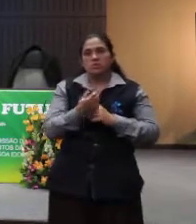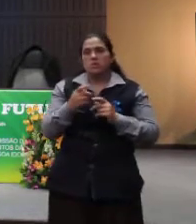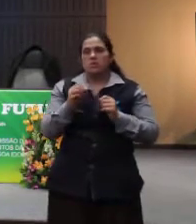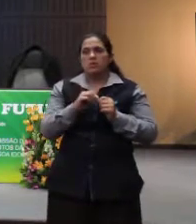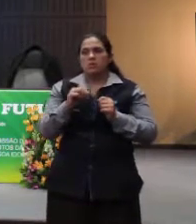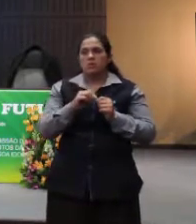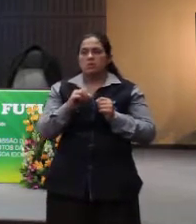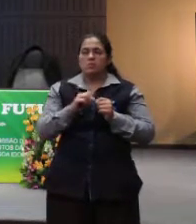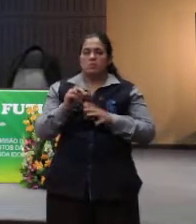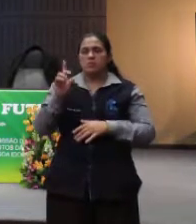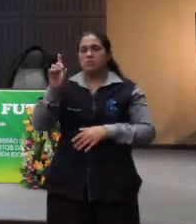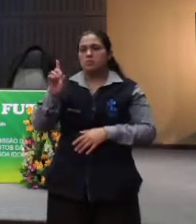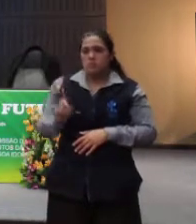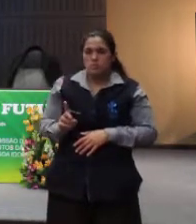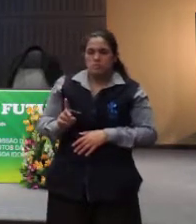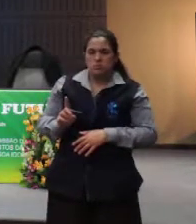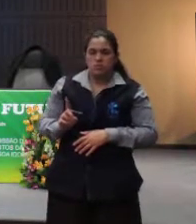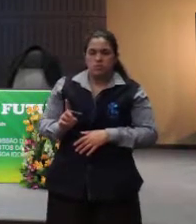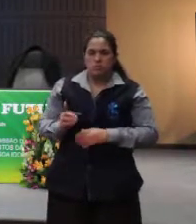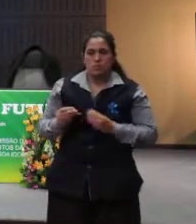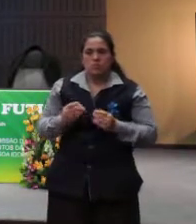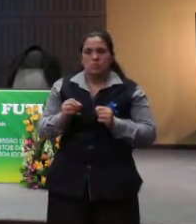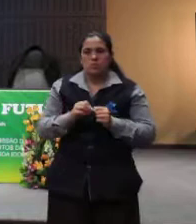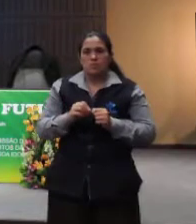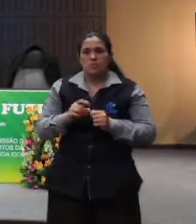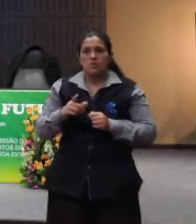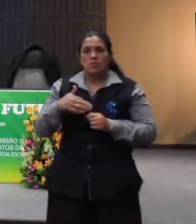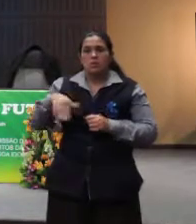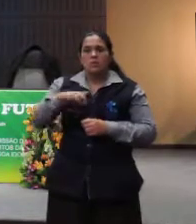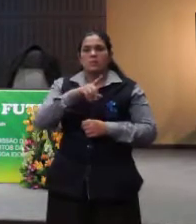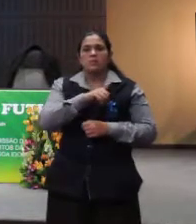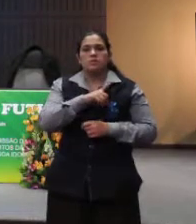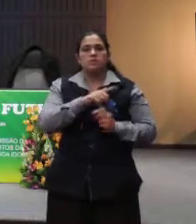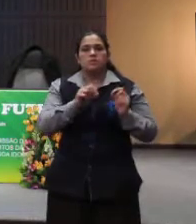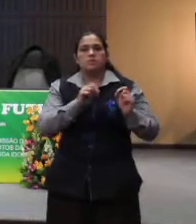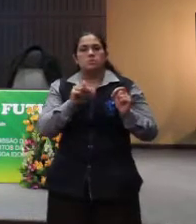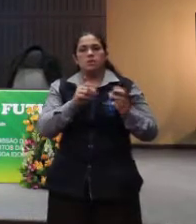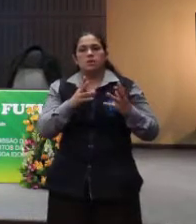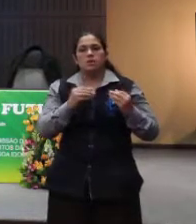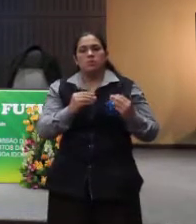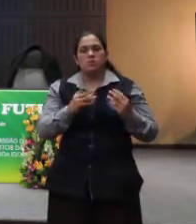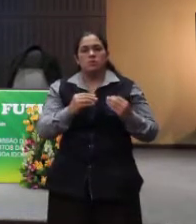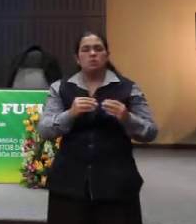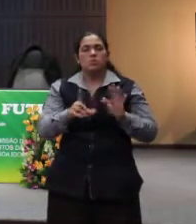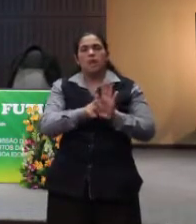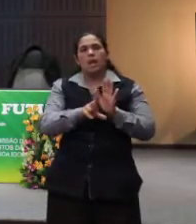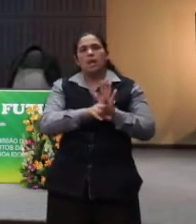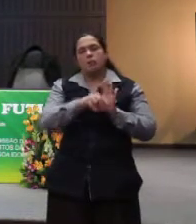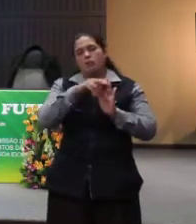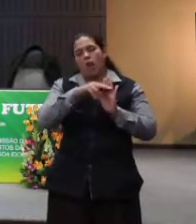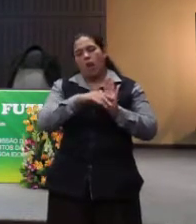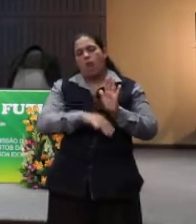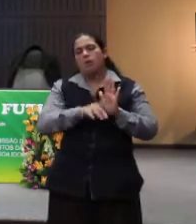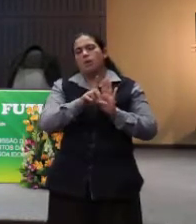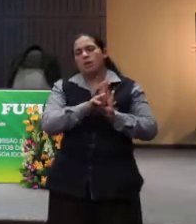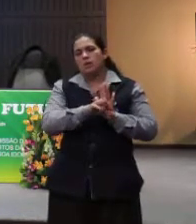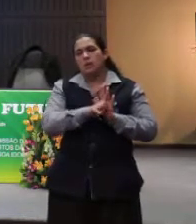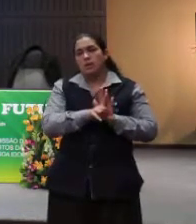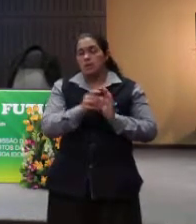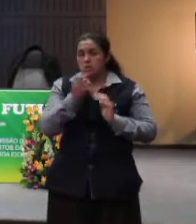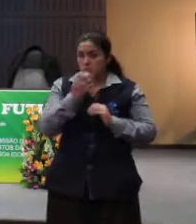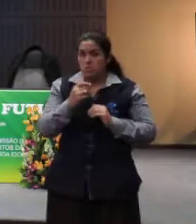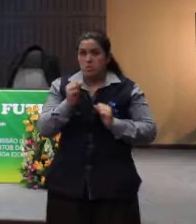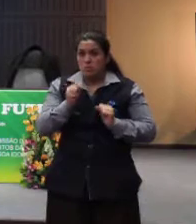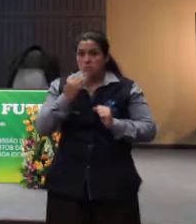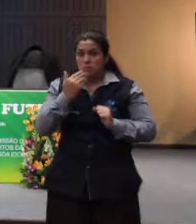garantindo os direitos que estão no Estatuto do Idoso. Então, temos muita legislação consistente, talvez